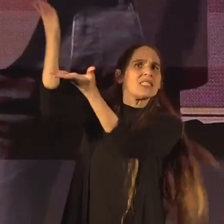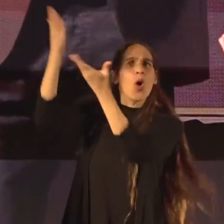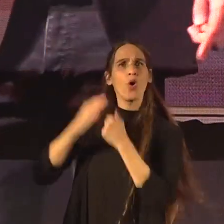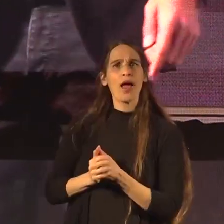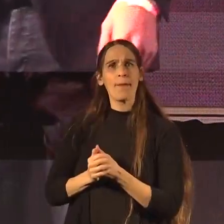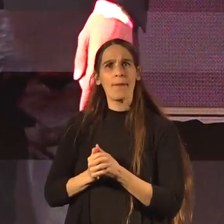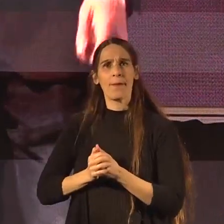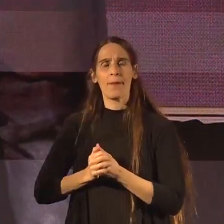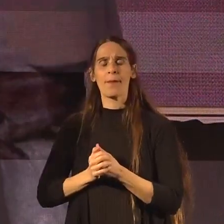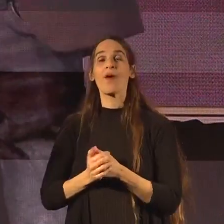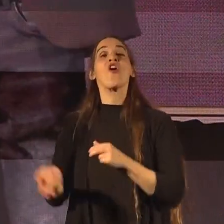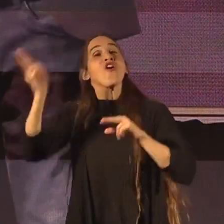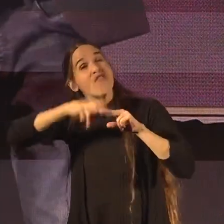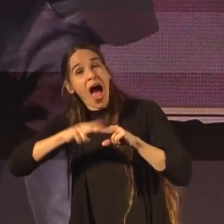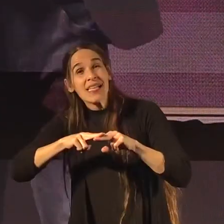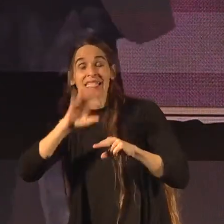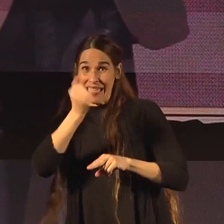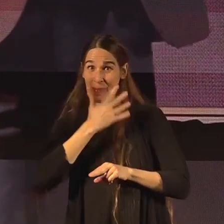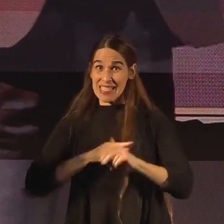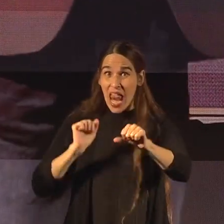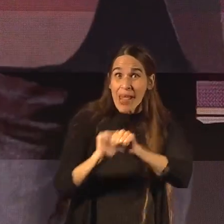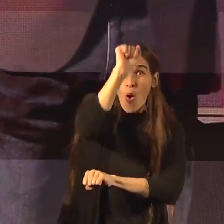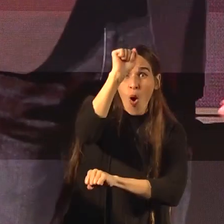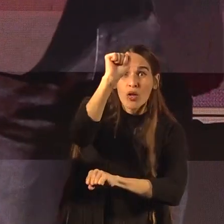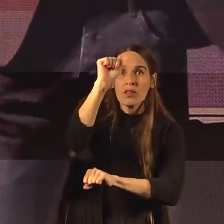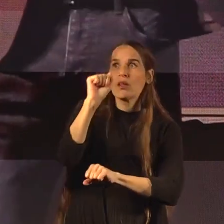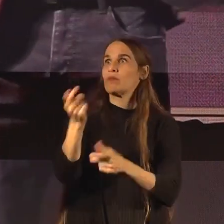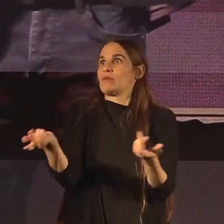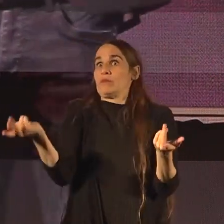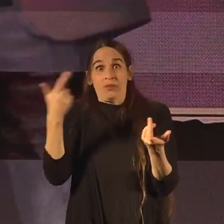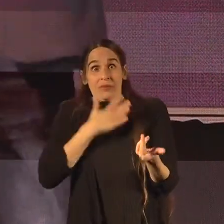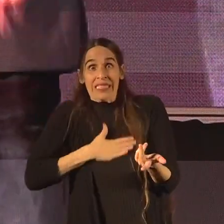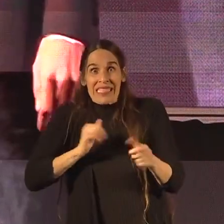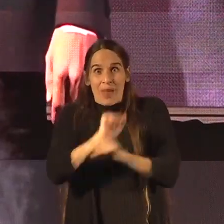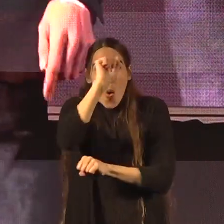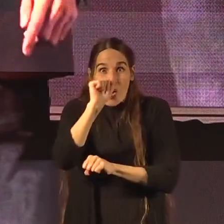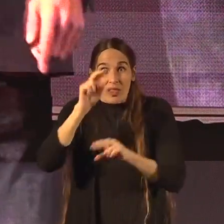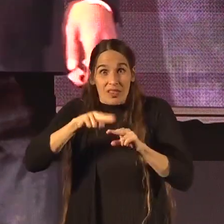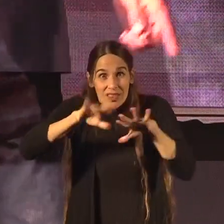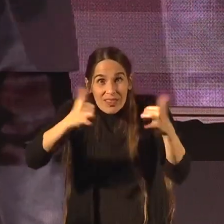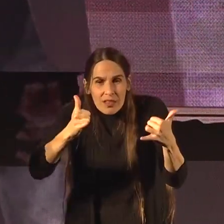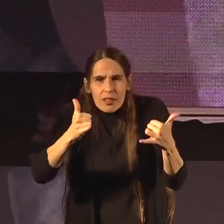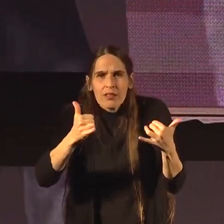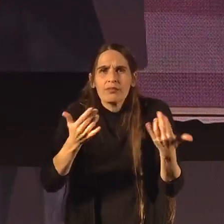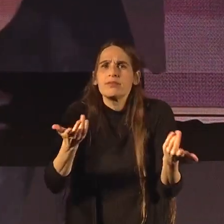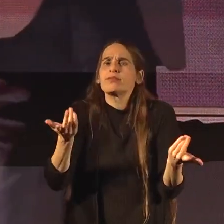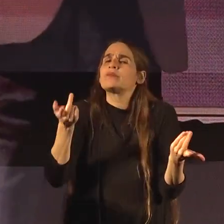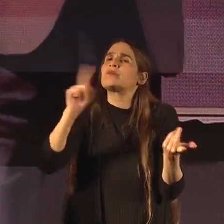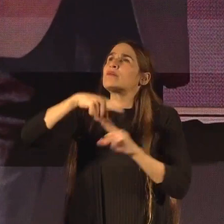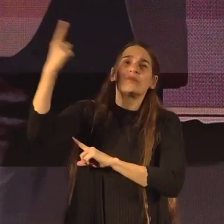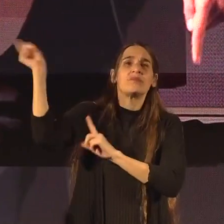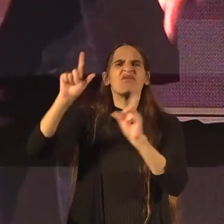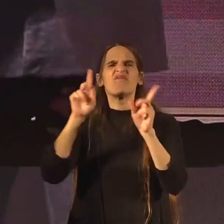ואז אם נרצה למחות ואז אם נרצה למחות ויתילו